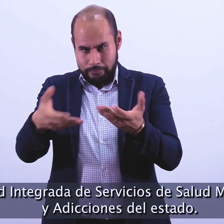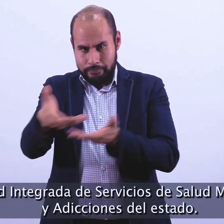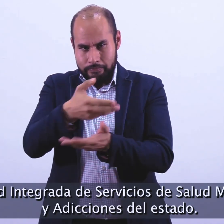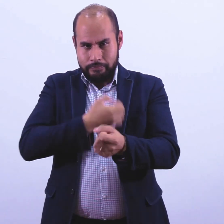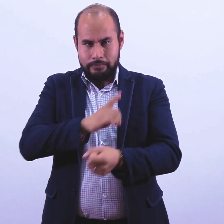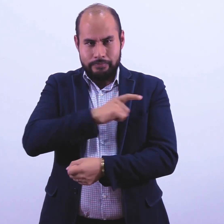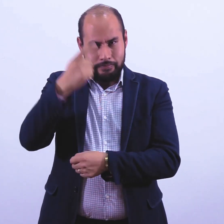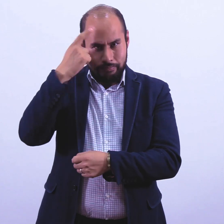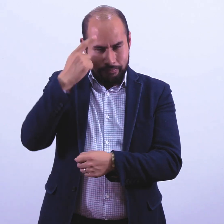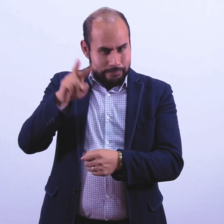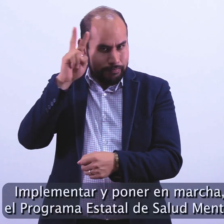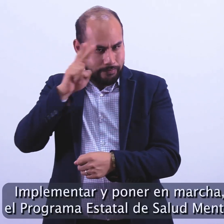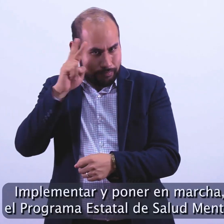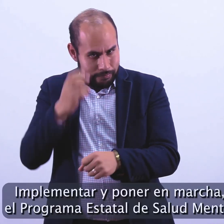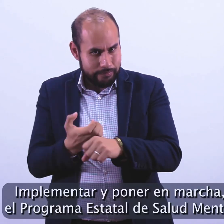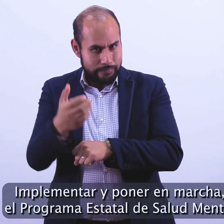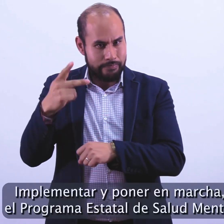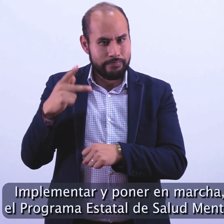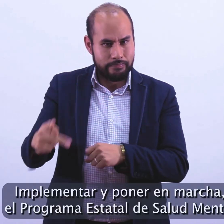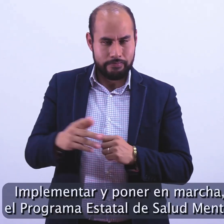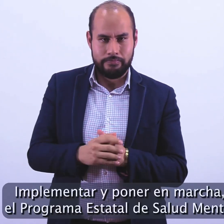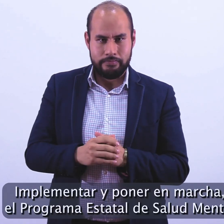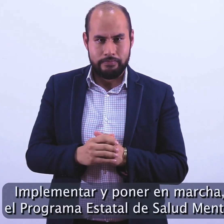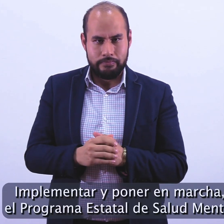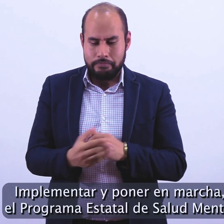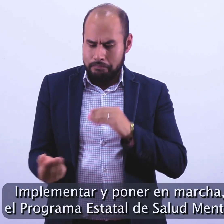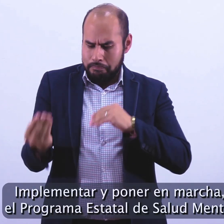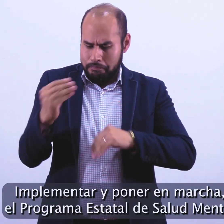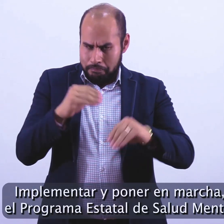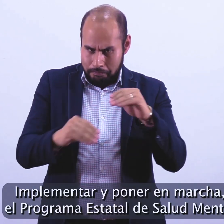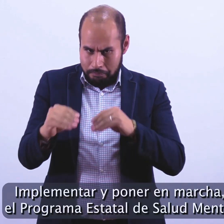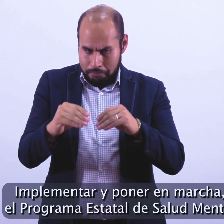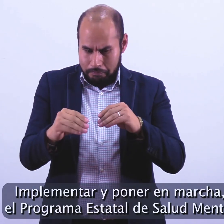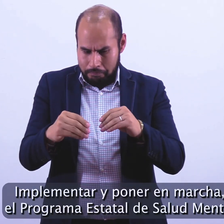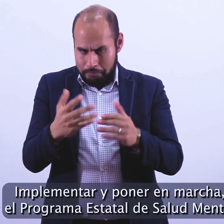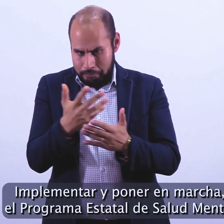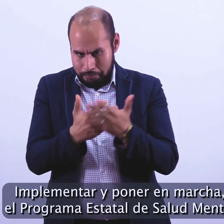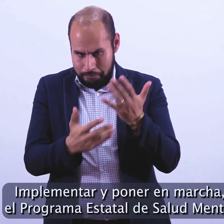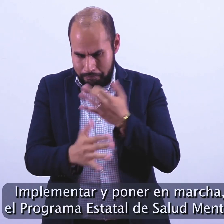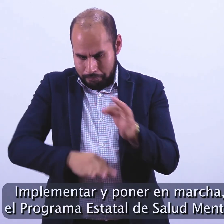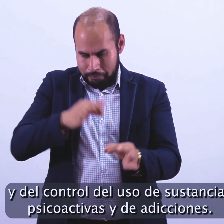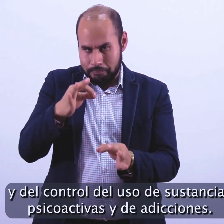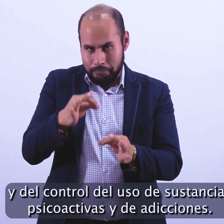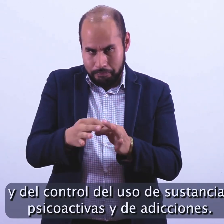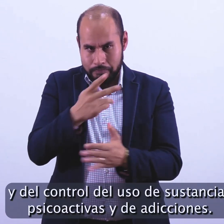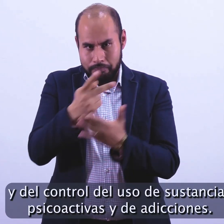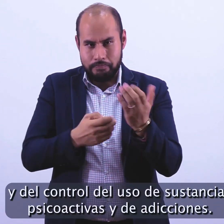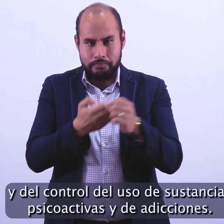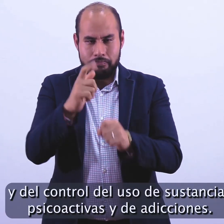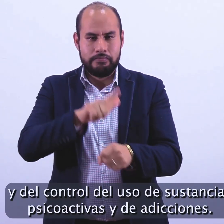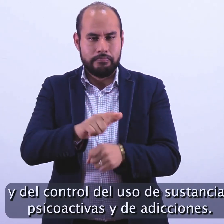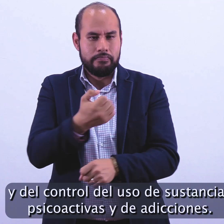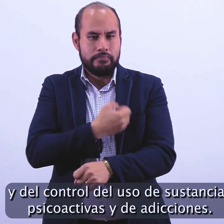Estado. Implementar y poner en marcha el Programa Estatal de Salud Mental y del Control del Uso de Sustancias